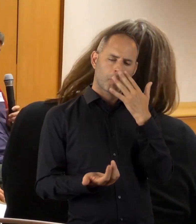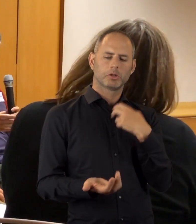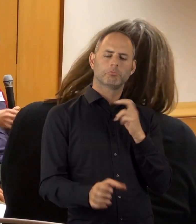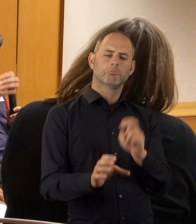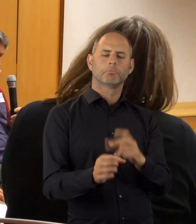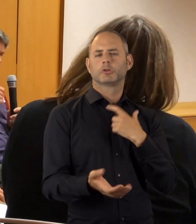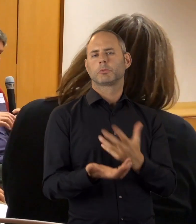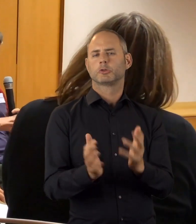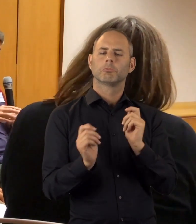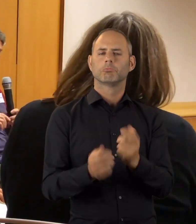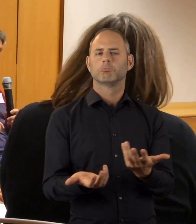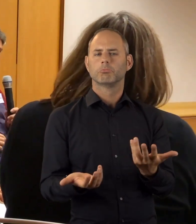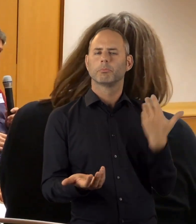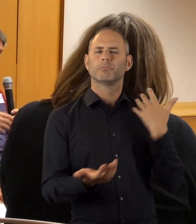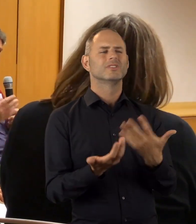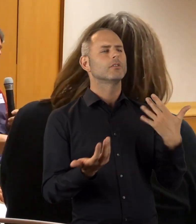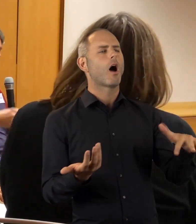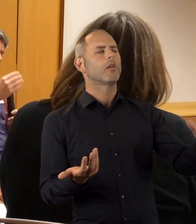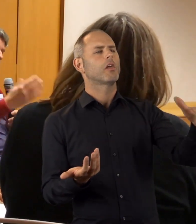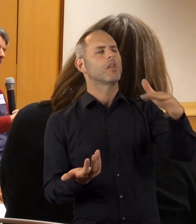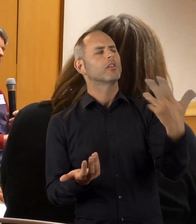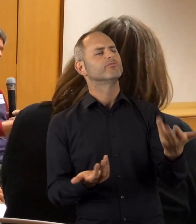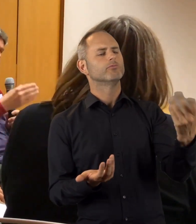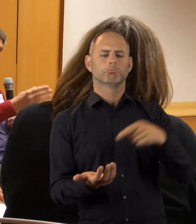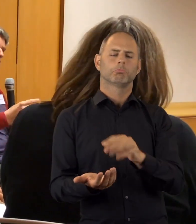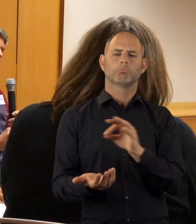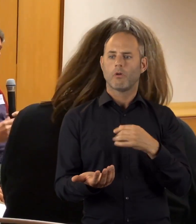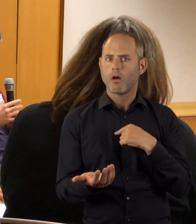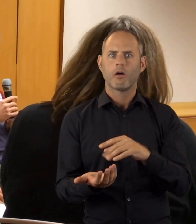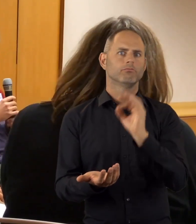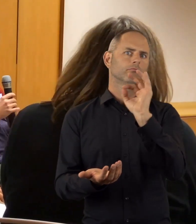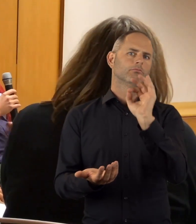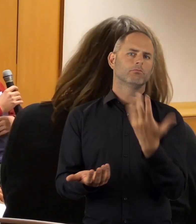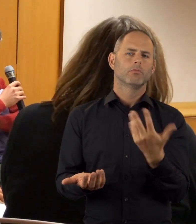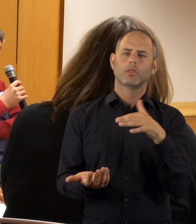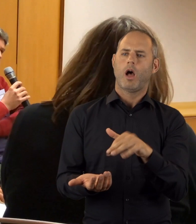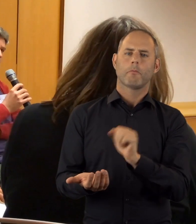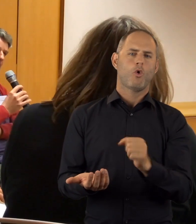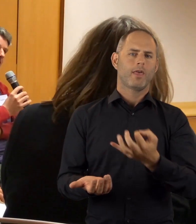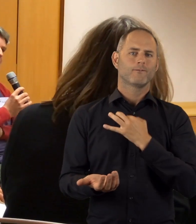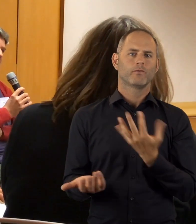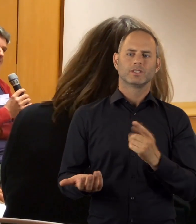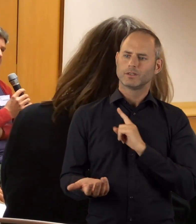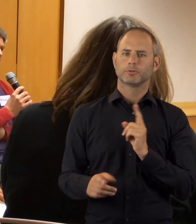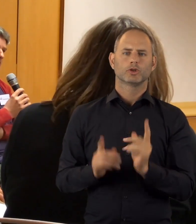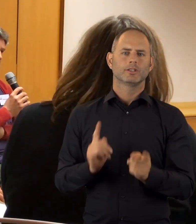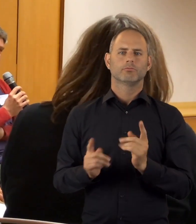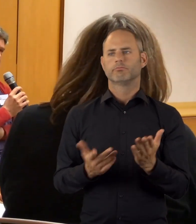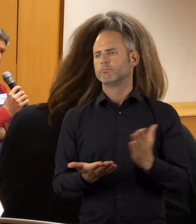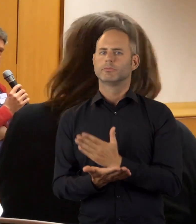Budget etwas ausprobieren konnte, was nicht in übliche Angebotsschubladen passt. Er sieht darin vor allem die Möglichkeit, eigenständig